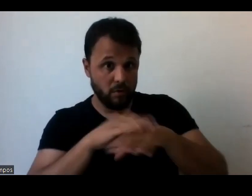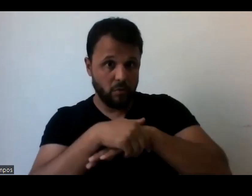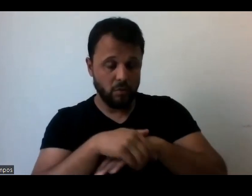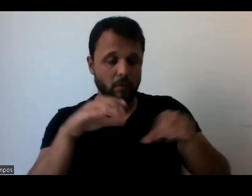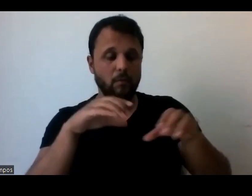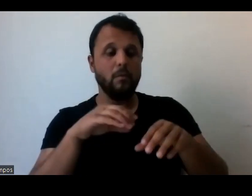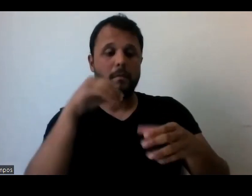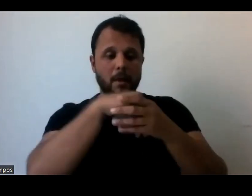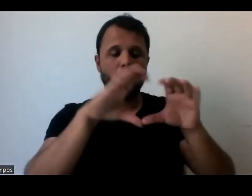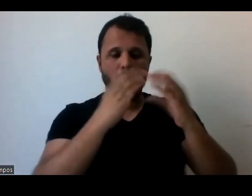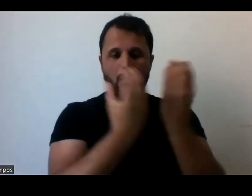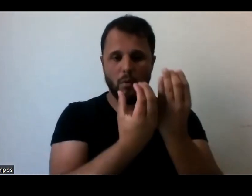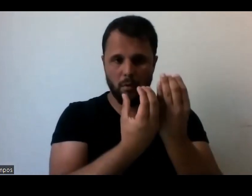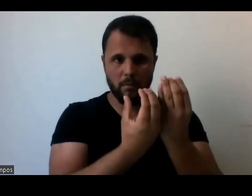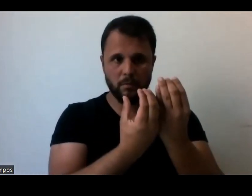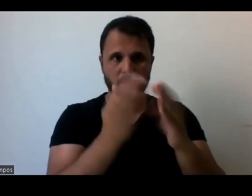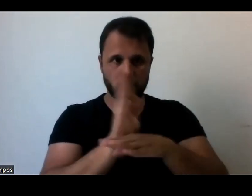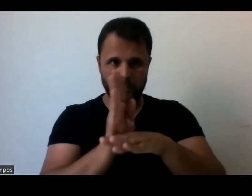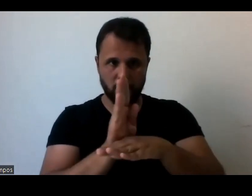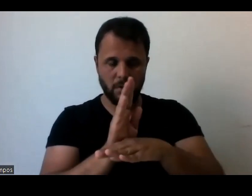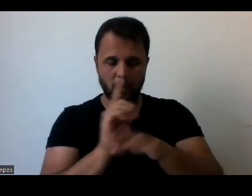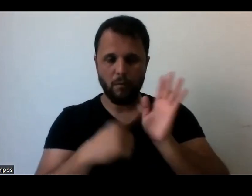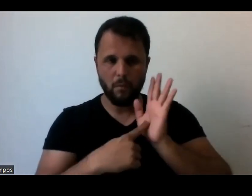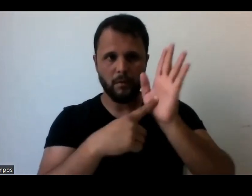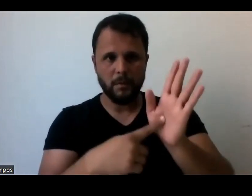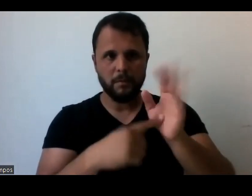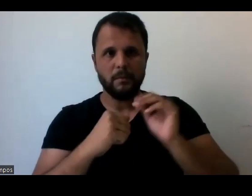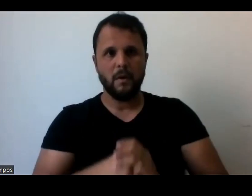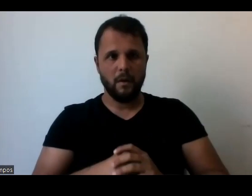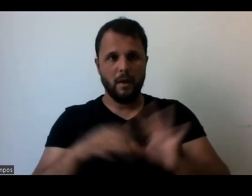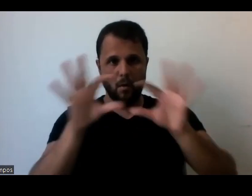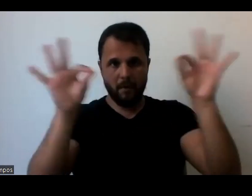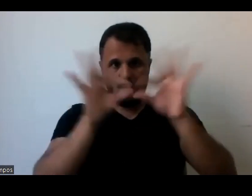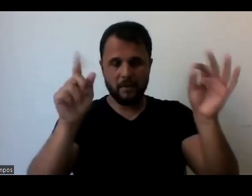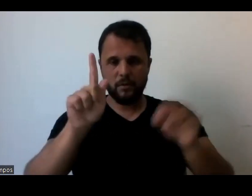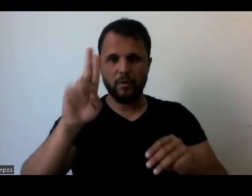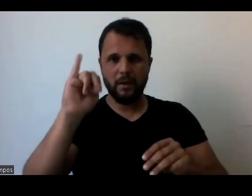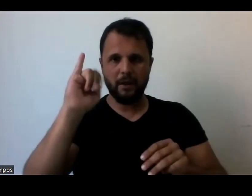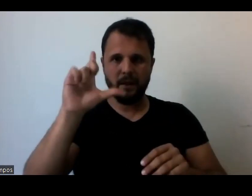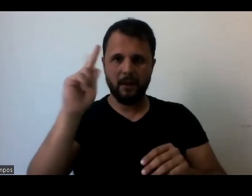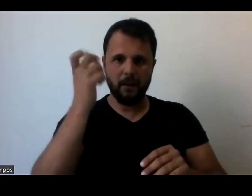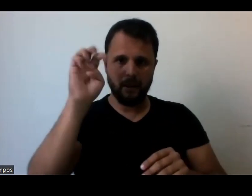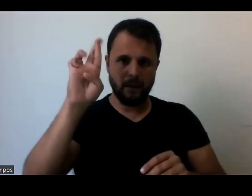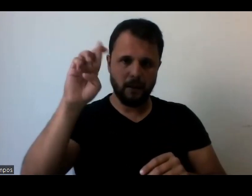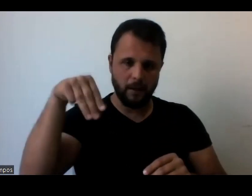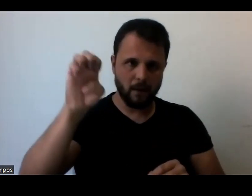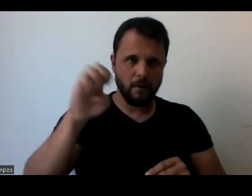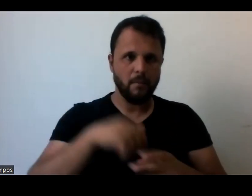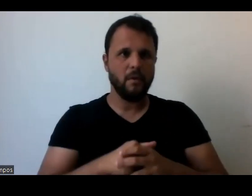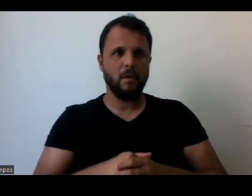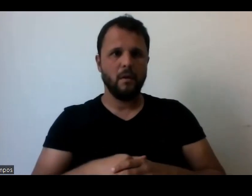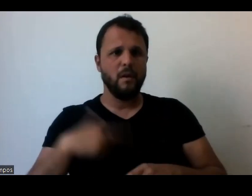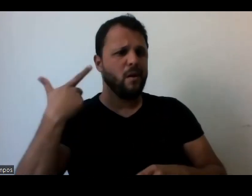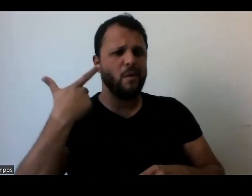fala do Guilherme de Almeida Prado que ele diz, abre aspas, não consigo